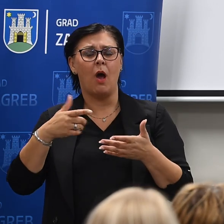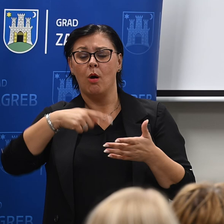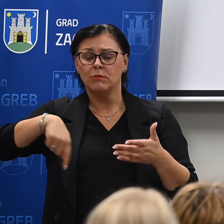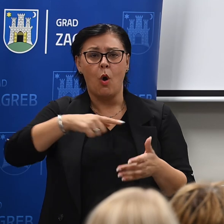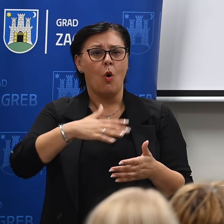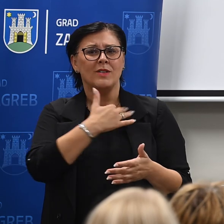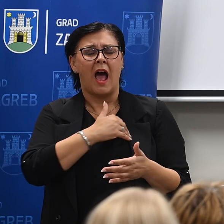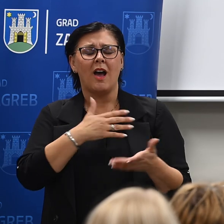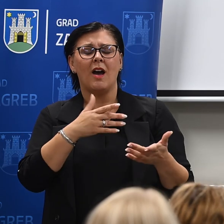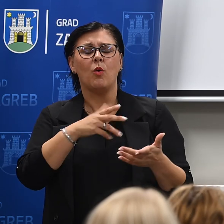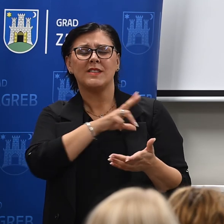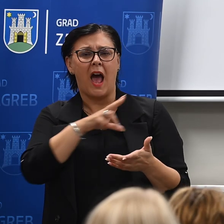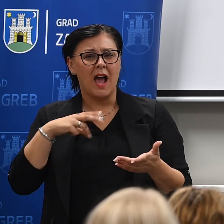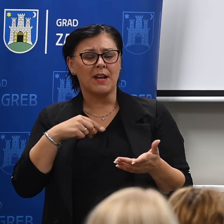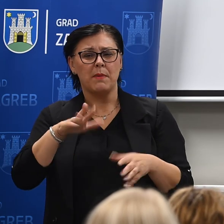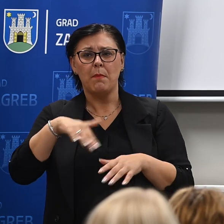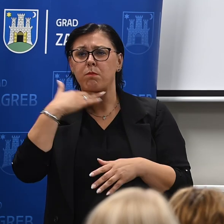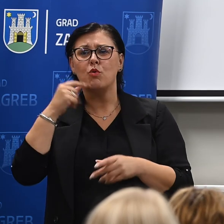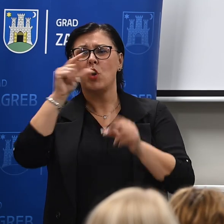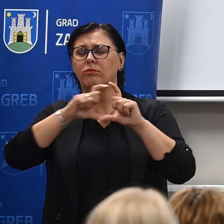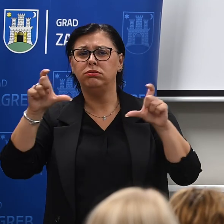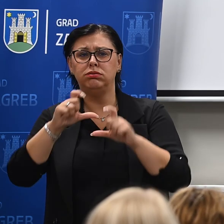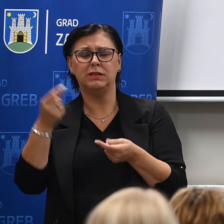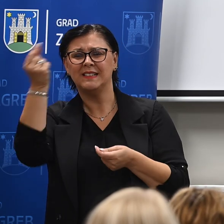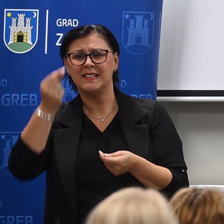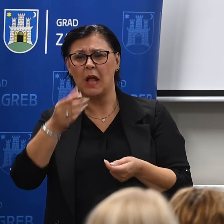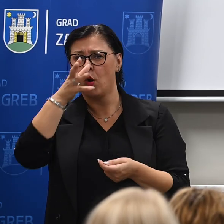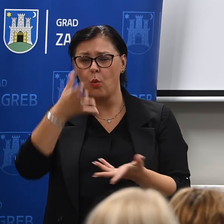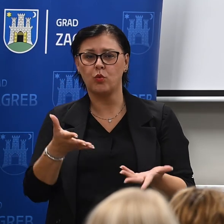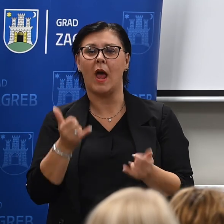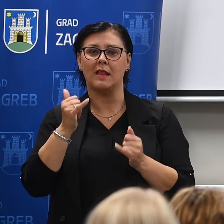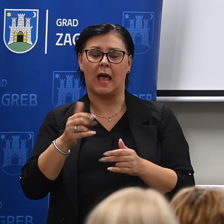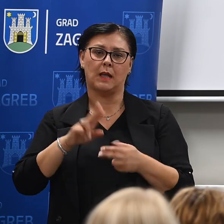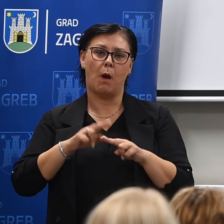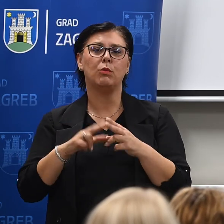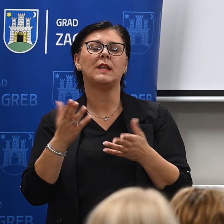dva desetljeća, koje niko do sada nije uspio riješiti, ali kao i mnoge brojne stvari mi ćemo to riješiti.